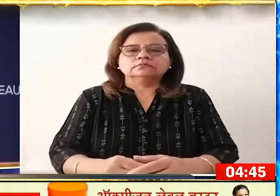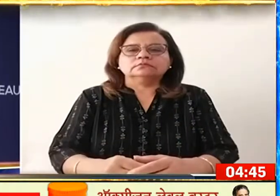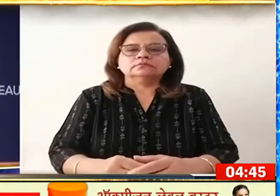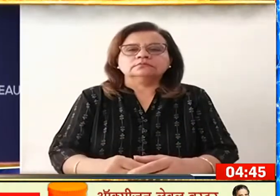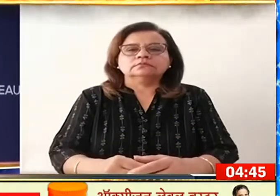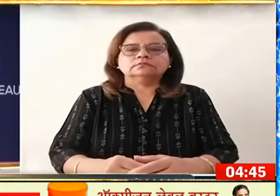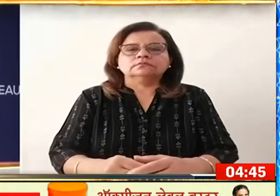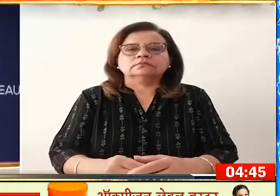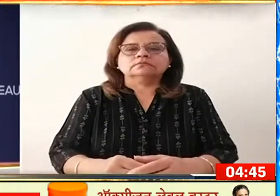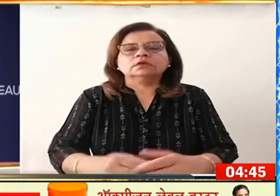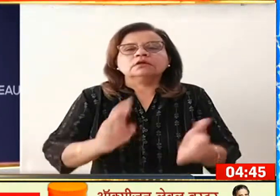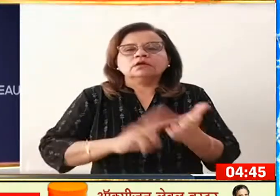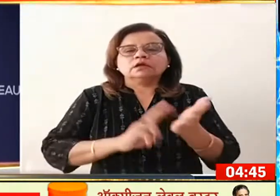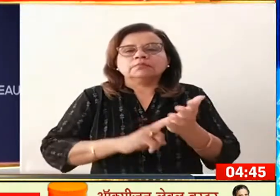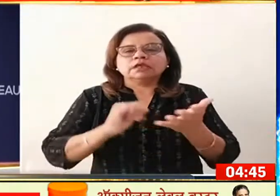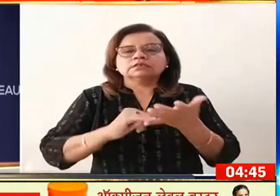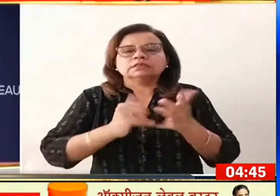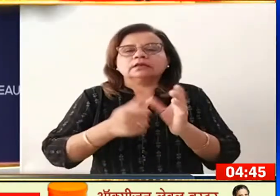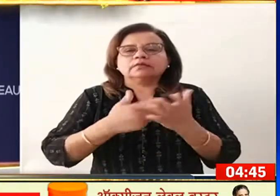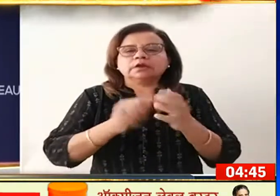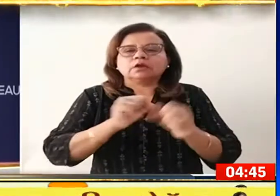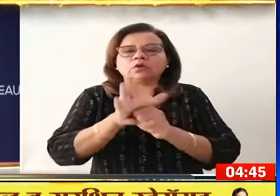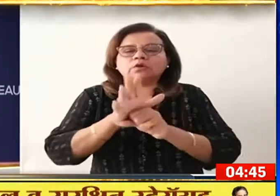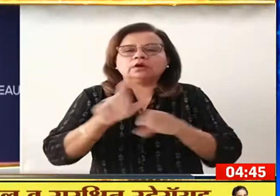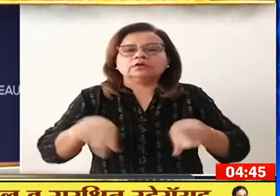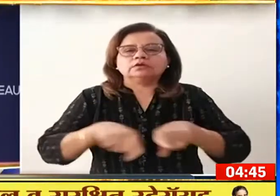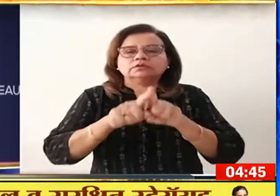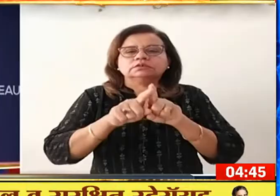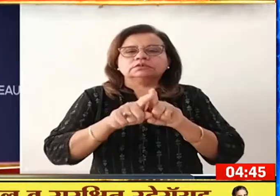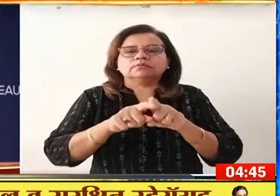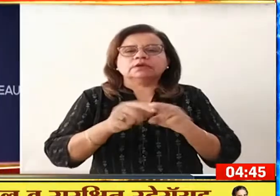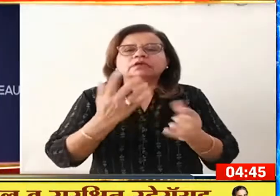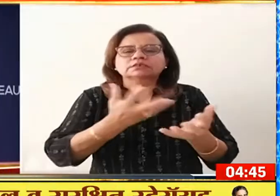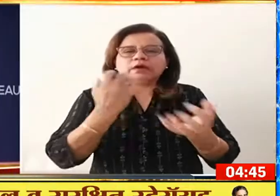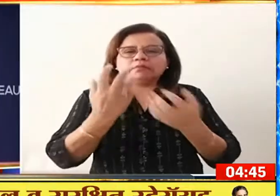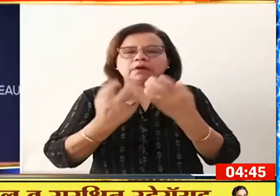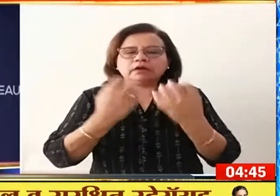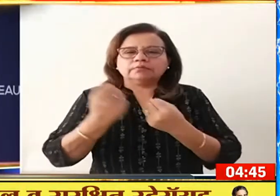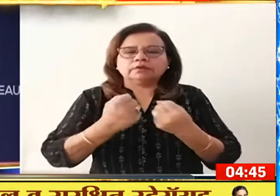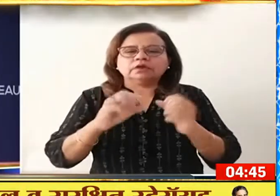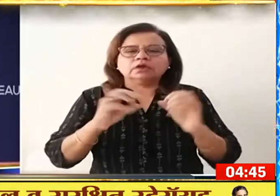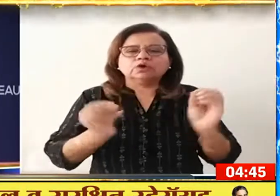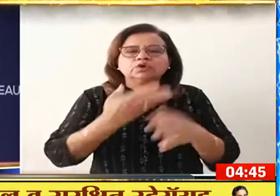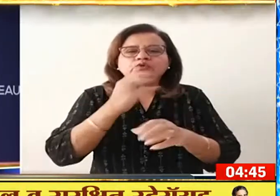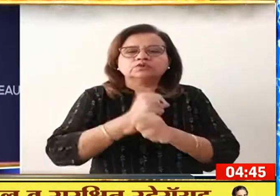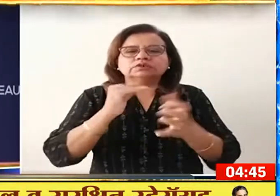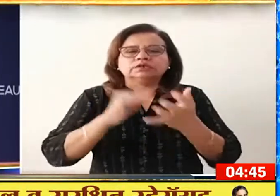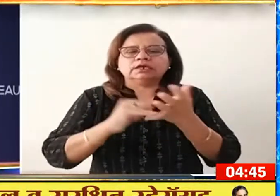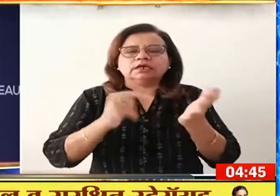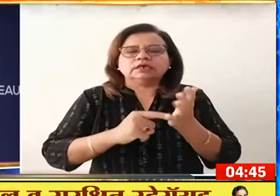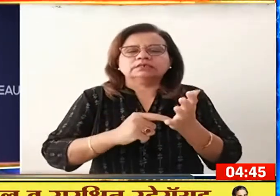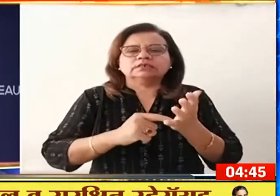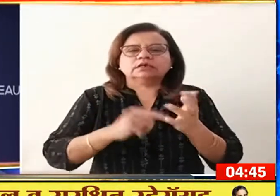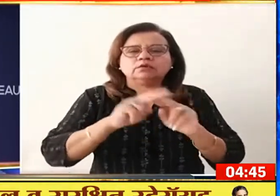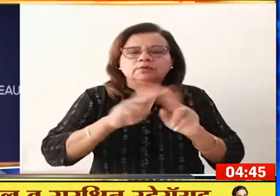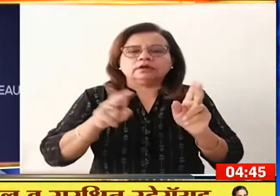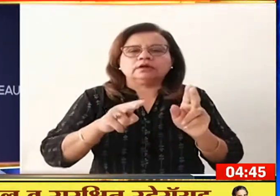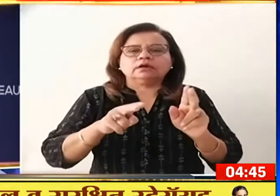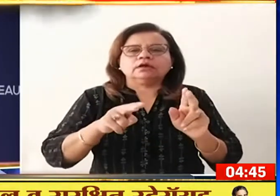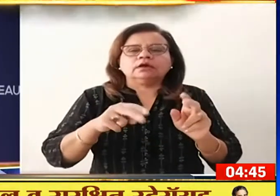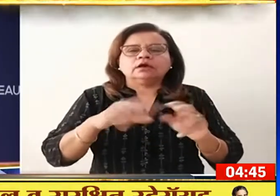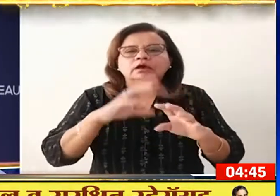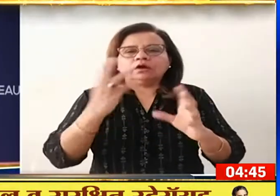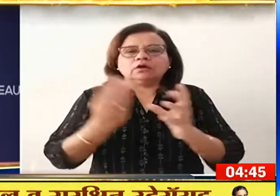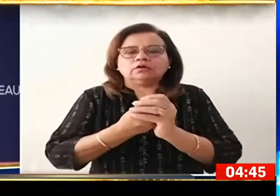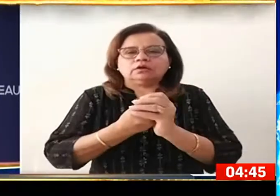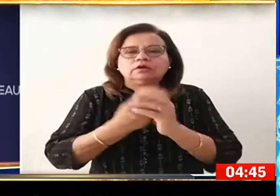निर्मला सितारमन ने कहा कोविट से जुड़ी सामगरियों पर नई IGST दर के बारे में निर्णय के लिए मंत्री समुह का गठन